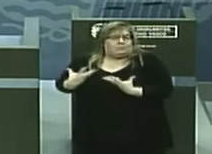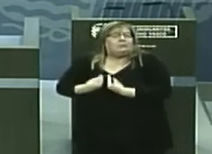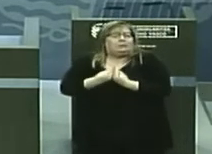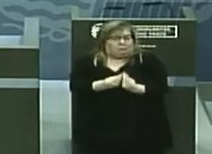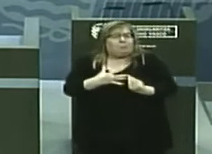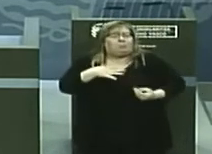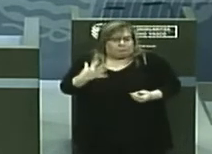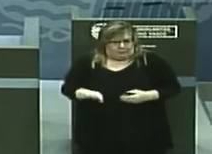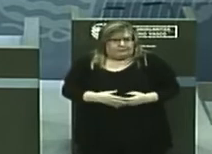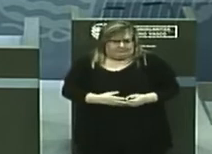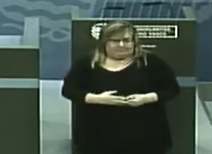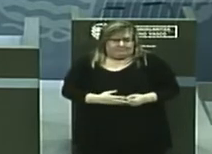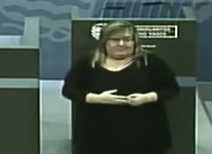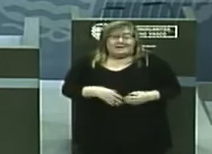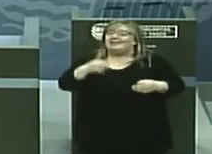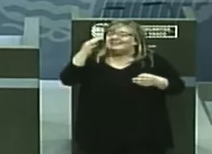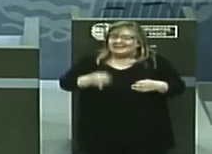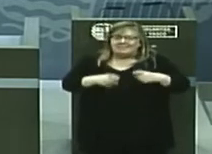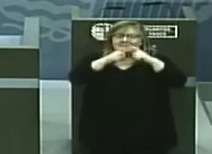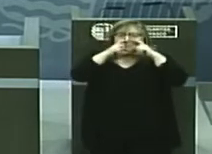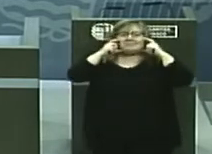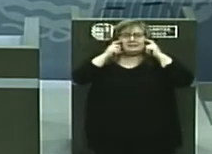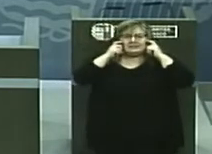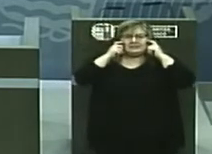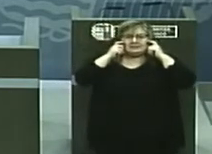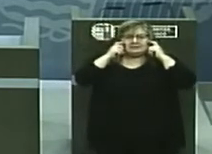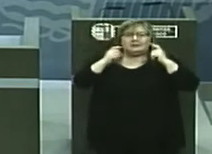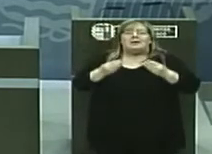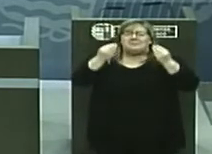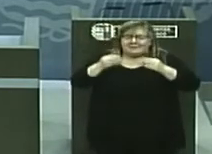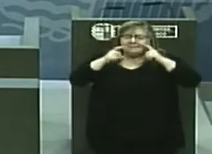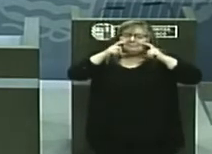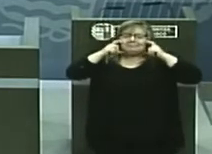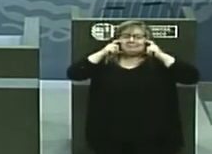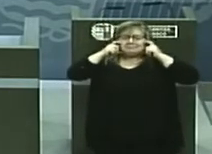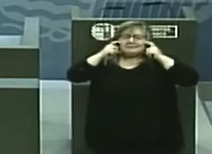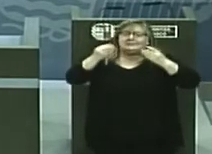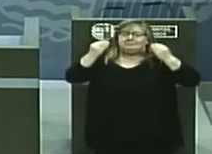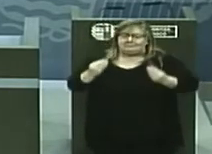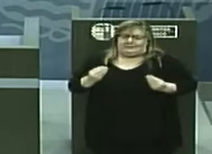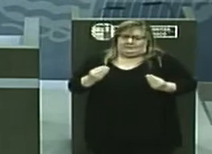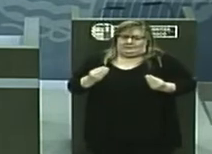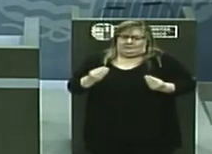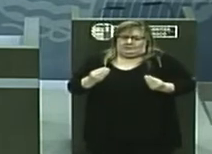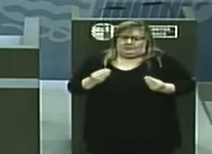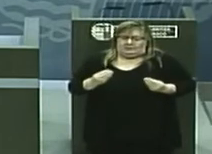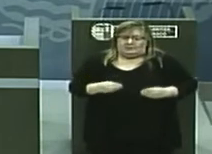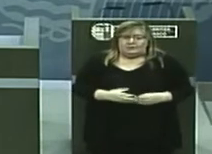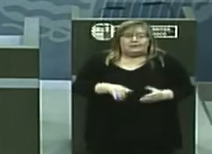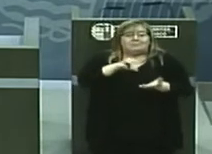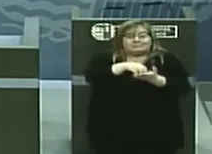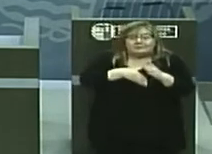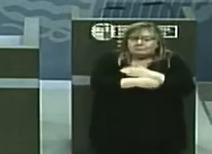En todo momento, la mascarilla se debe llevar puesta y bien colocada dentro de los centros